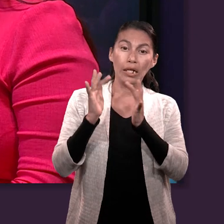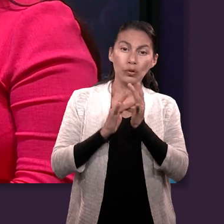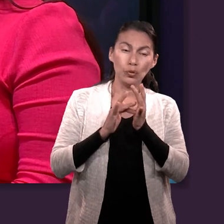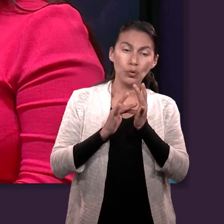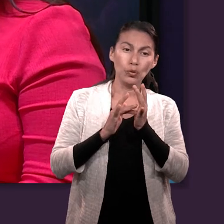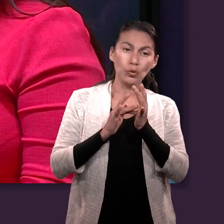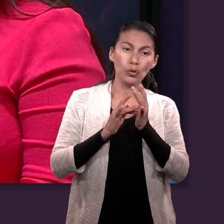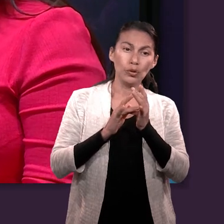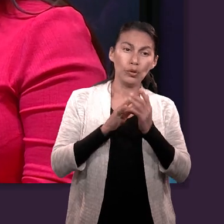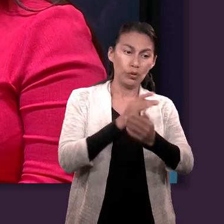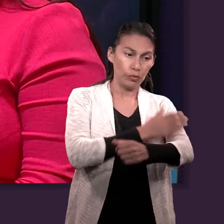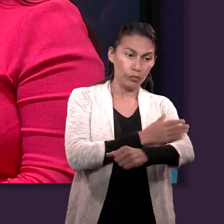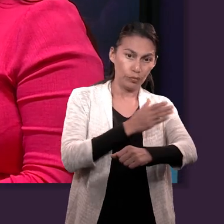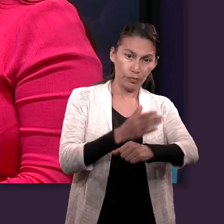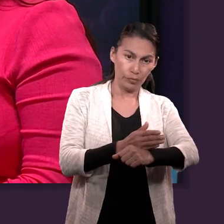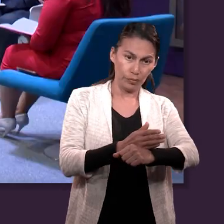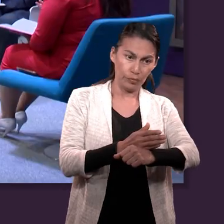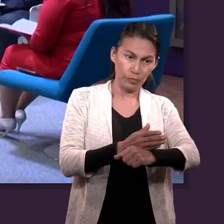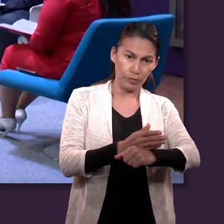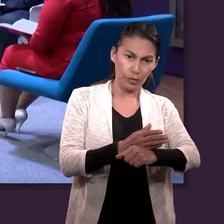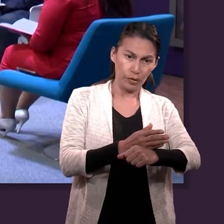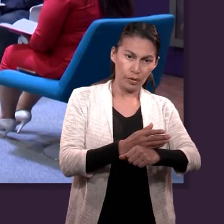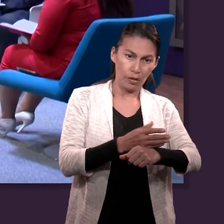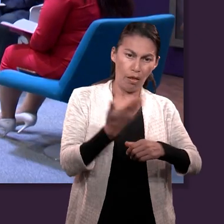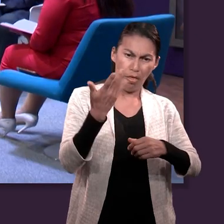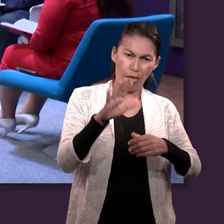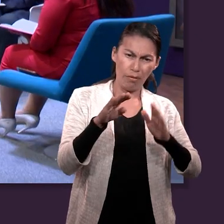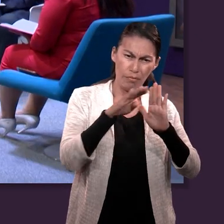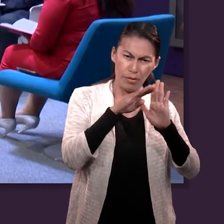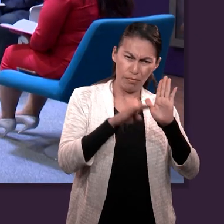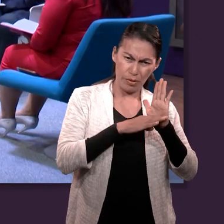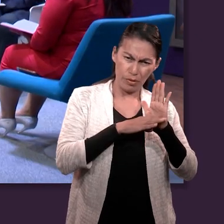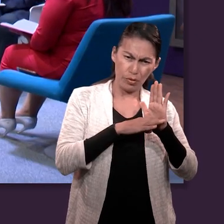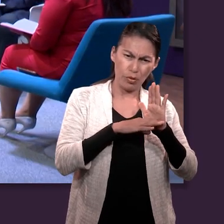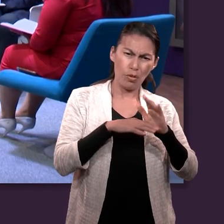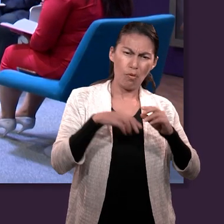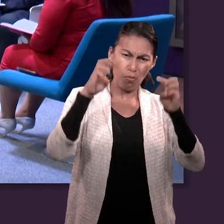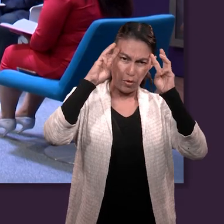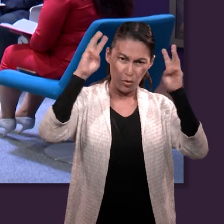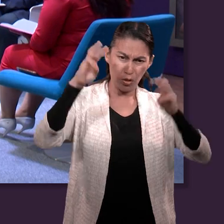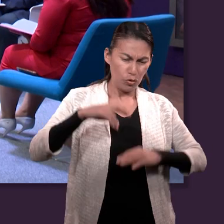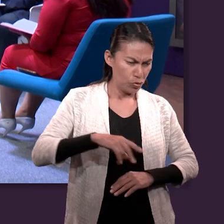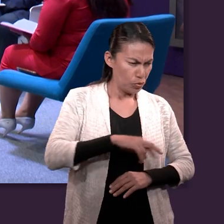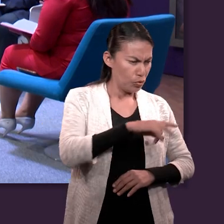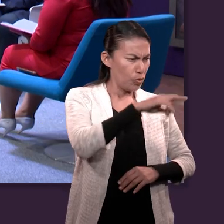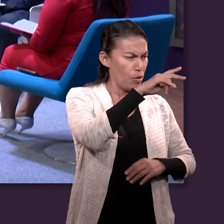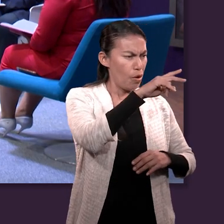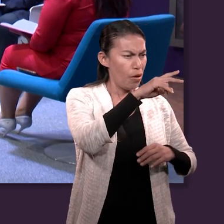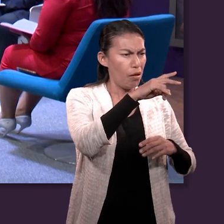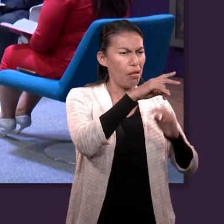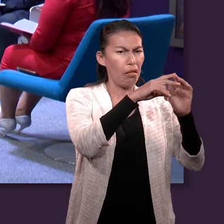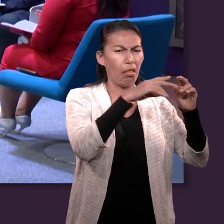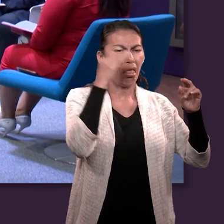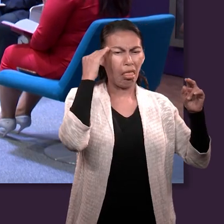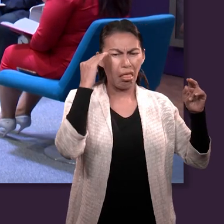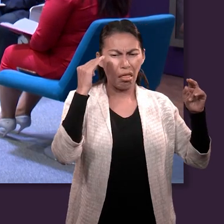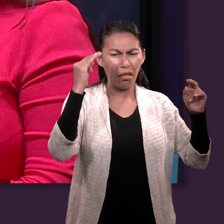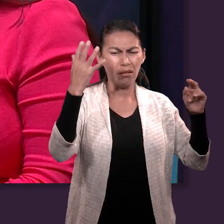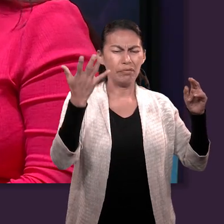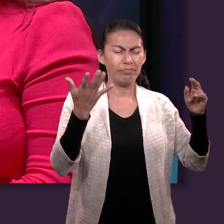en descender. Entonces, el pueblo ya un poco inconforme. Oye, ¿dónde está? Nos vamos a quedar aquí. Nos vamos a morir. ¿Qué está pasando? ¿Quién va a